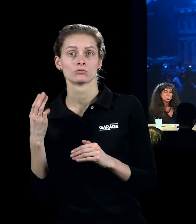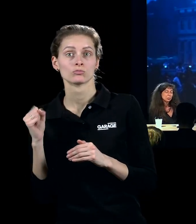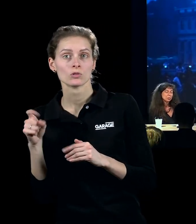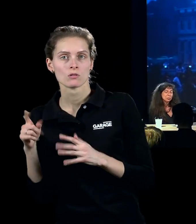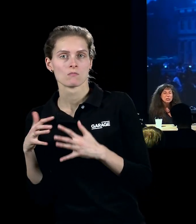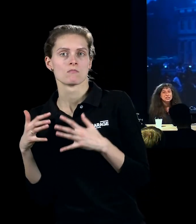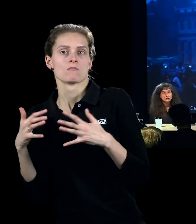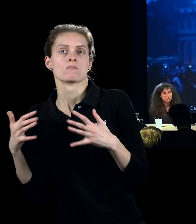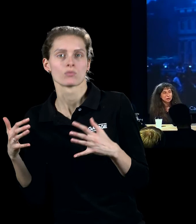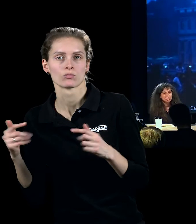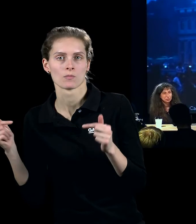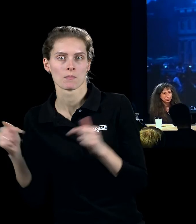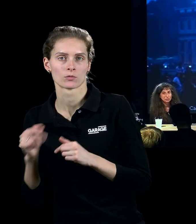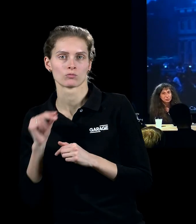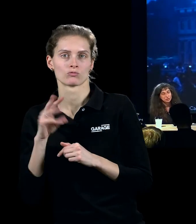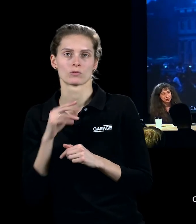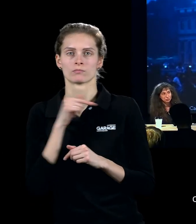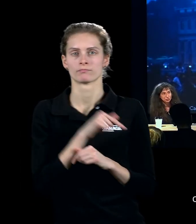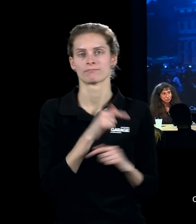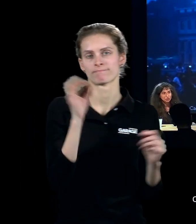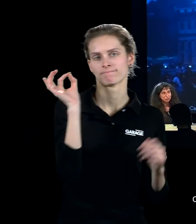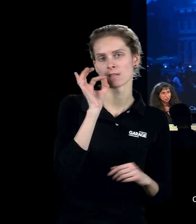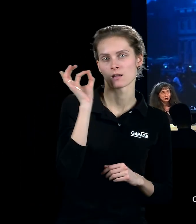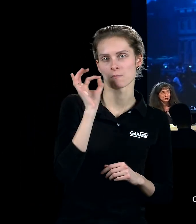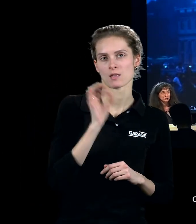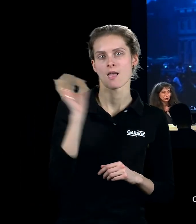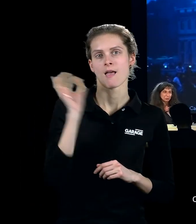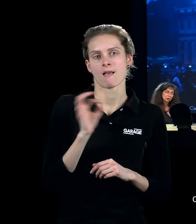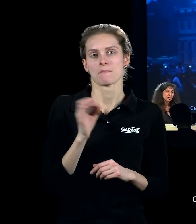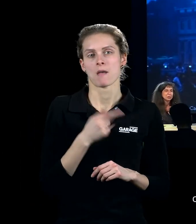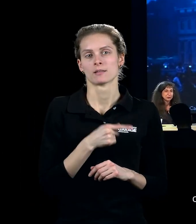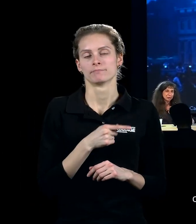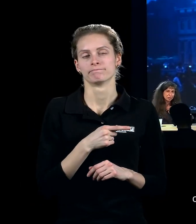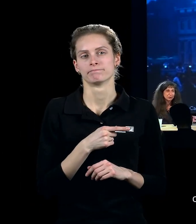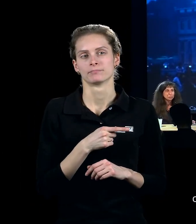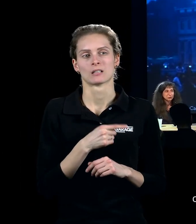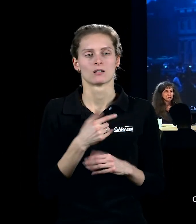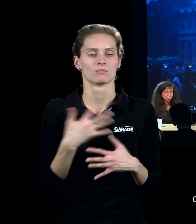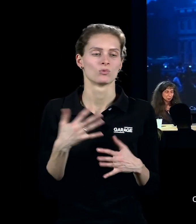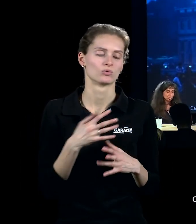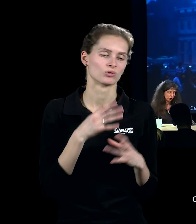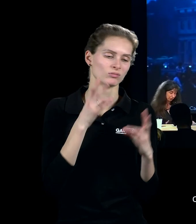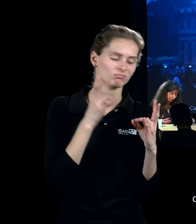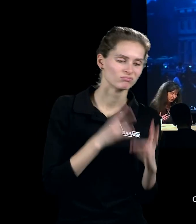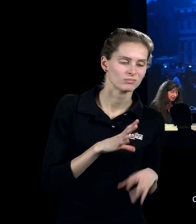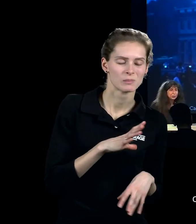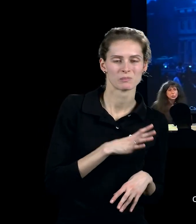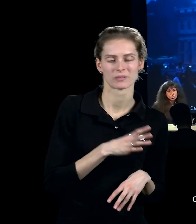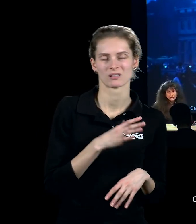уместным, чем в Германии. Потому что в Германии всё-таки изживание травмы, и такое более